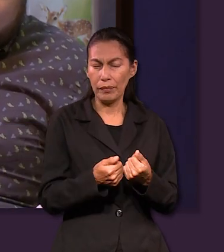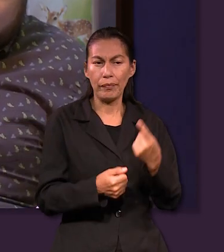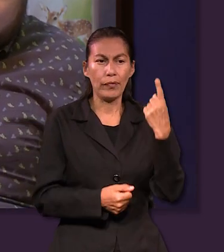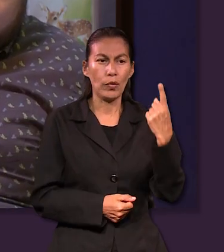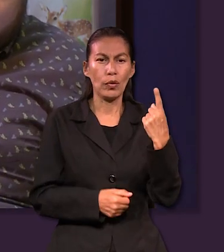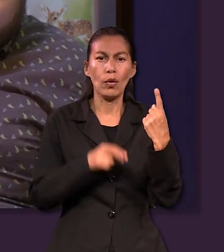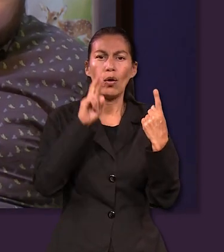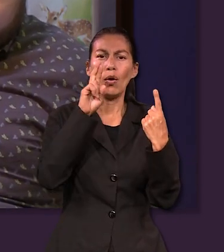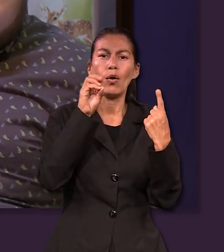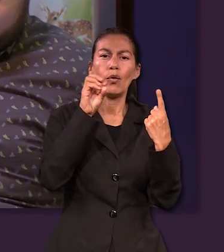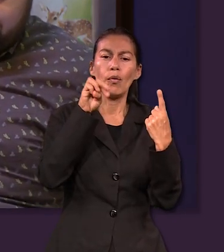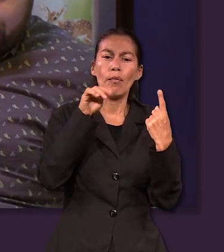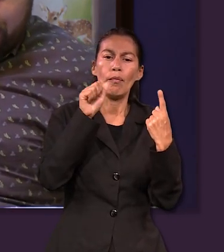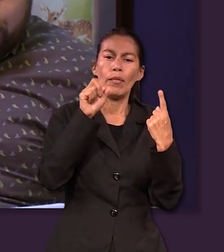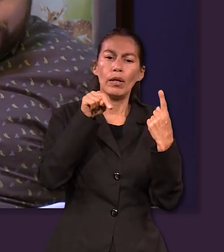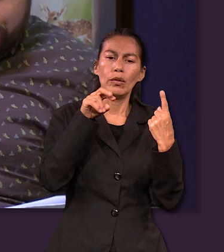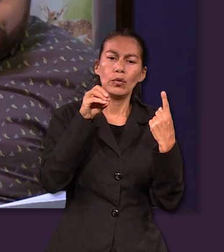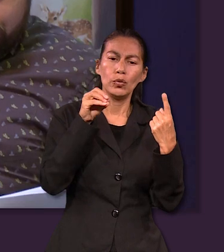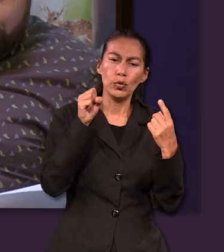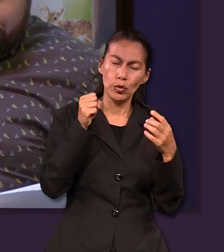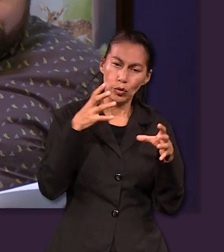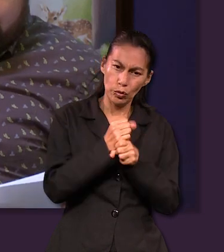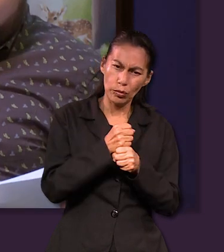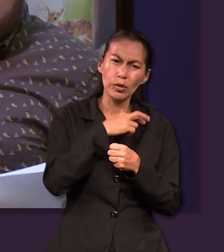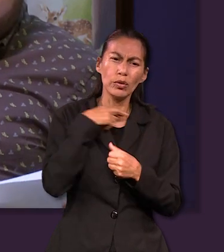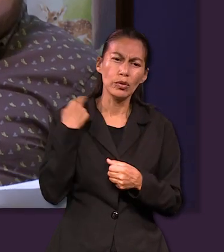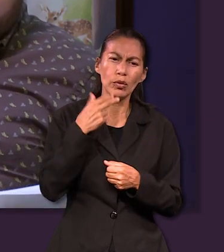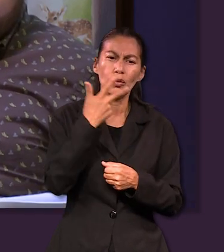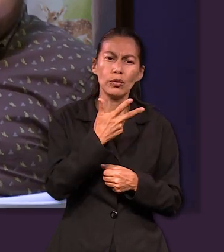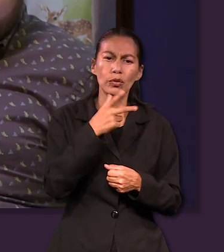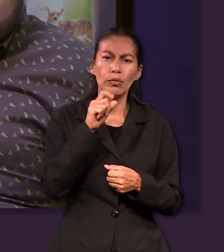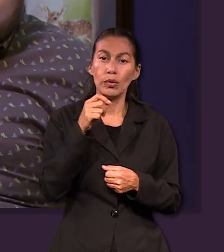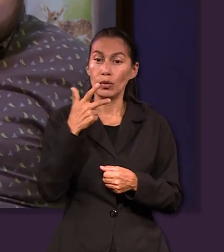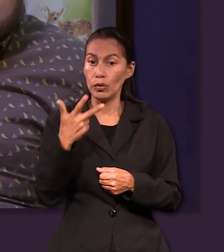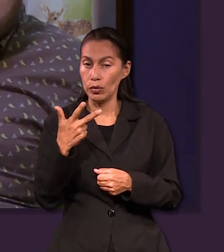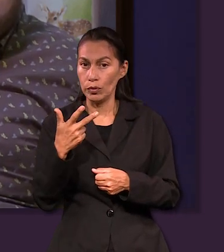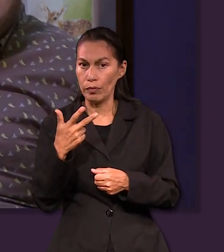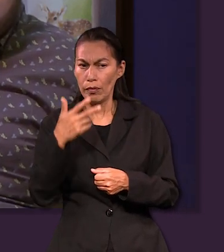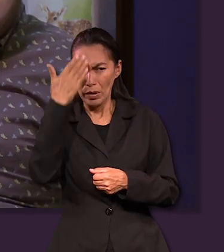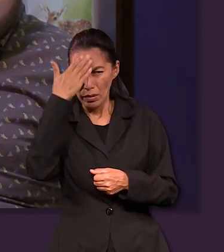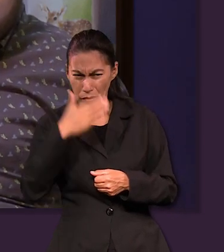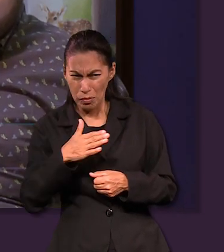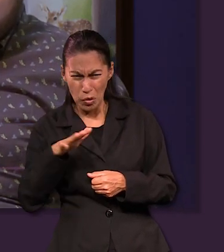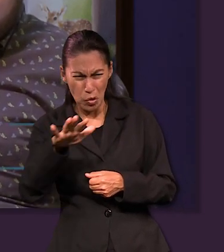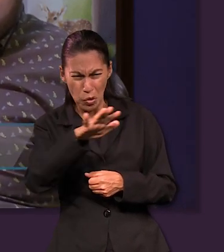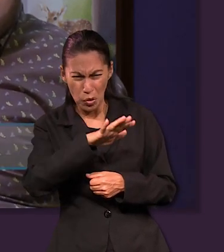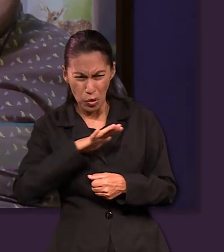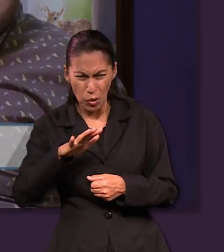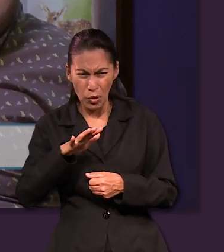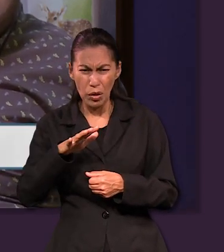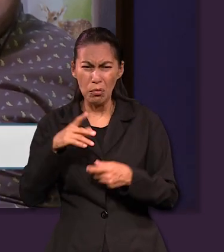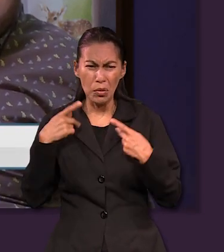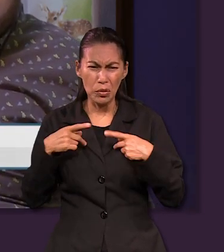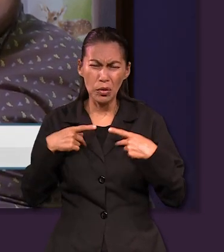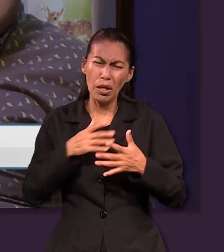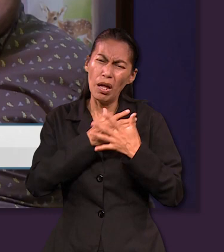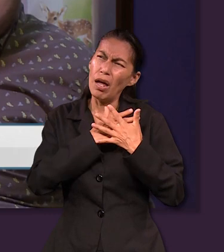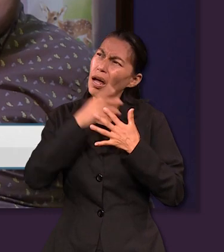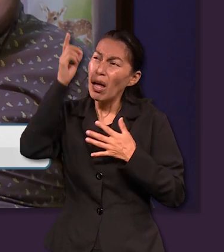Romanos 8 28 que dice sabemos además que a los que aman a Dios todas las